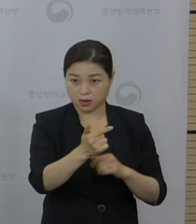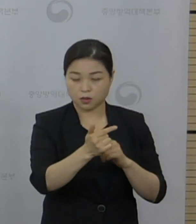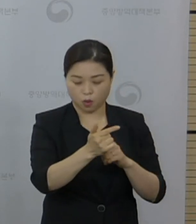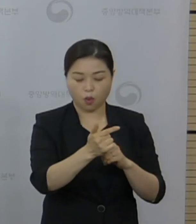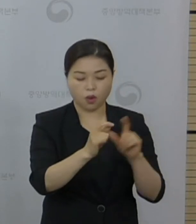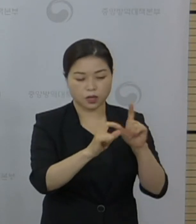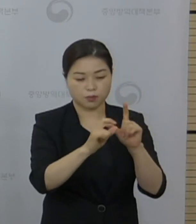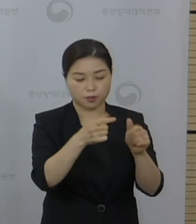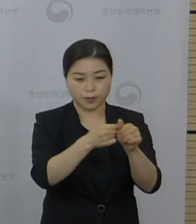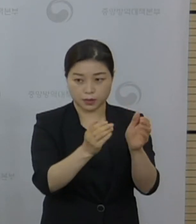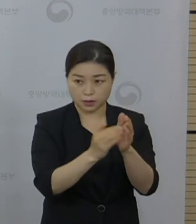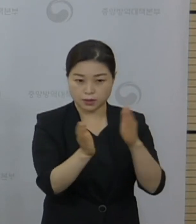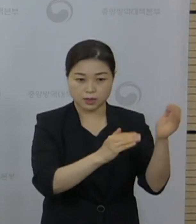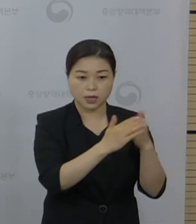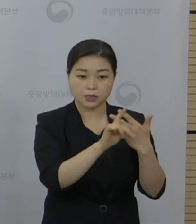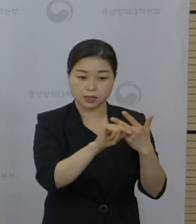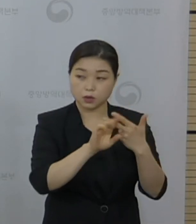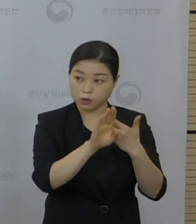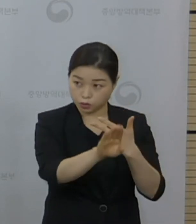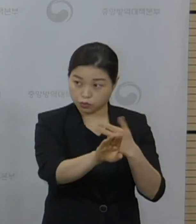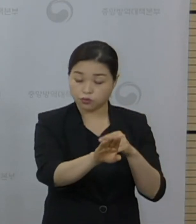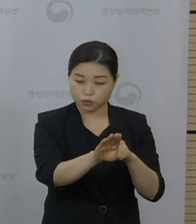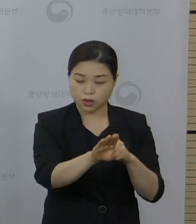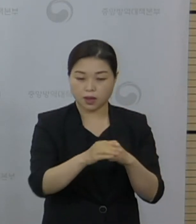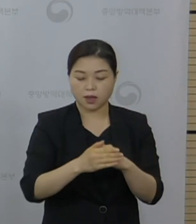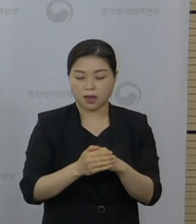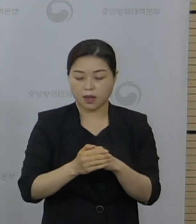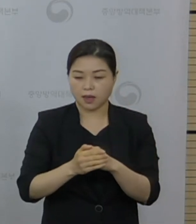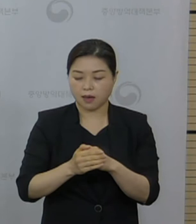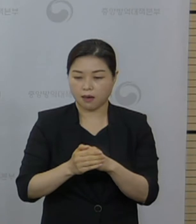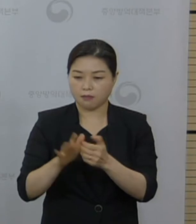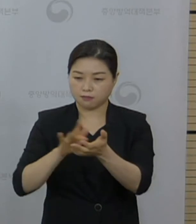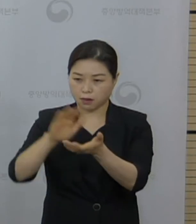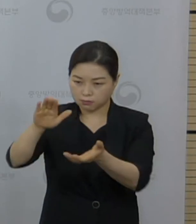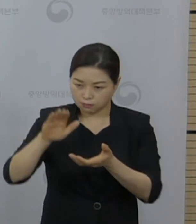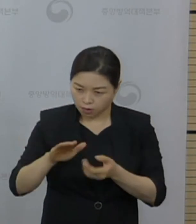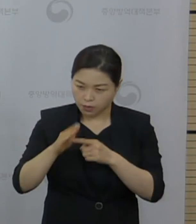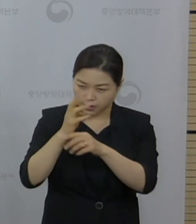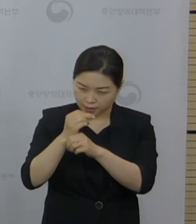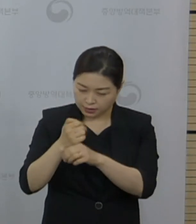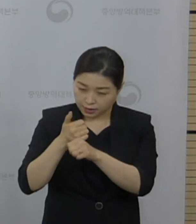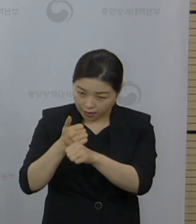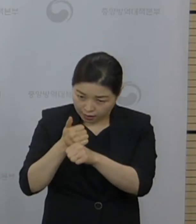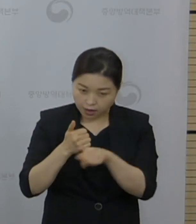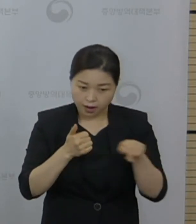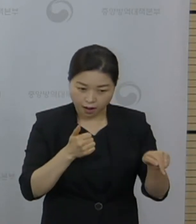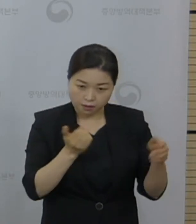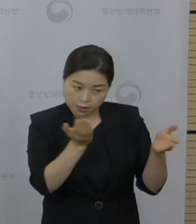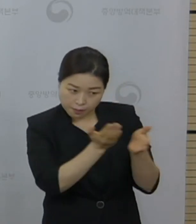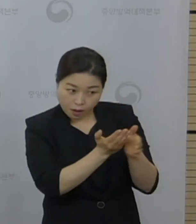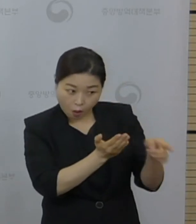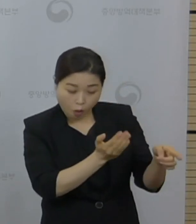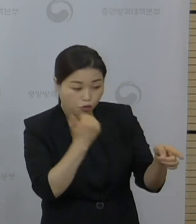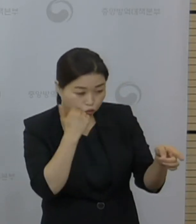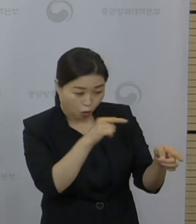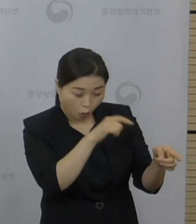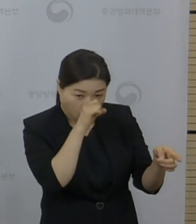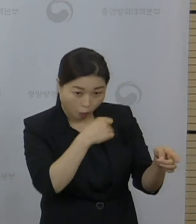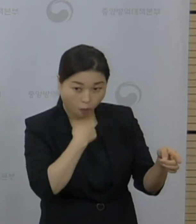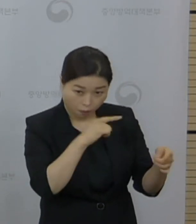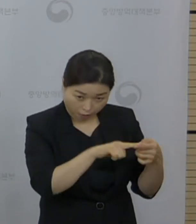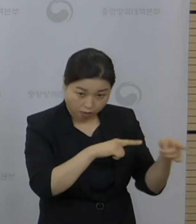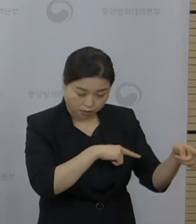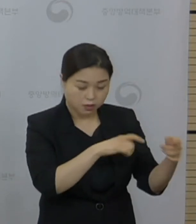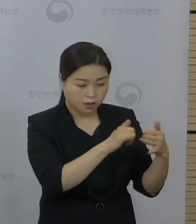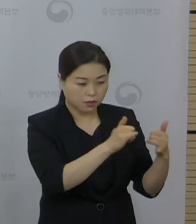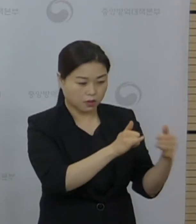하반기에도 백신 도입 일정에 따라서 접종 대상자에게 가장 적합한 백신을 배정해서